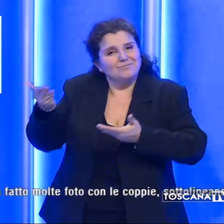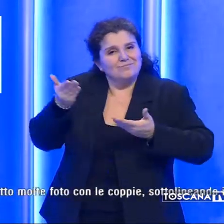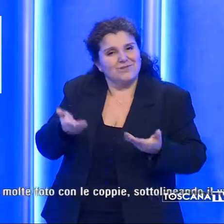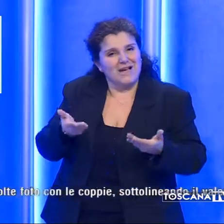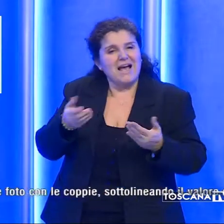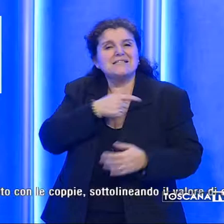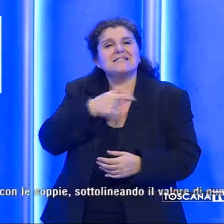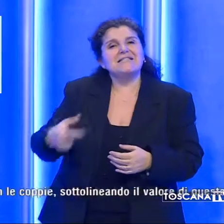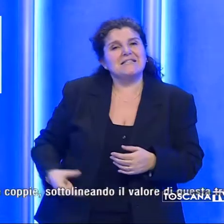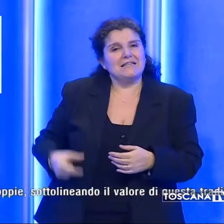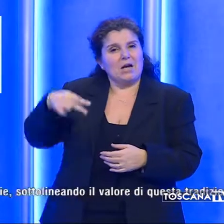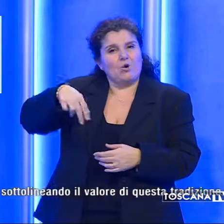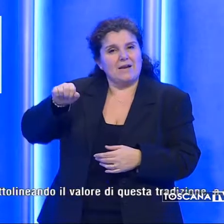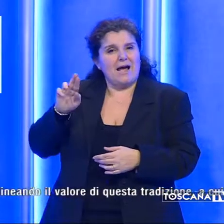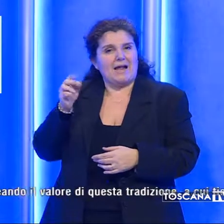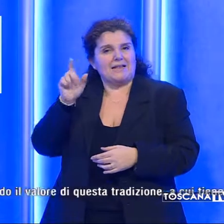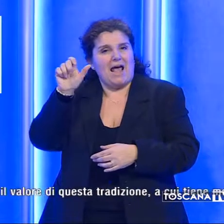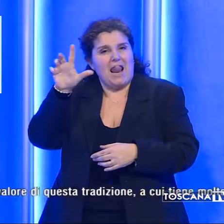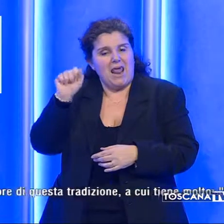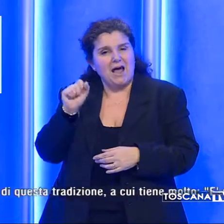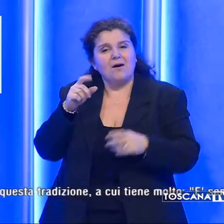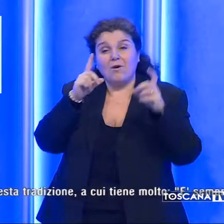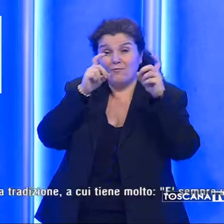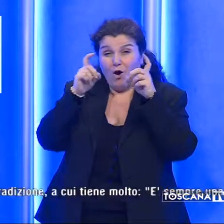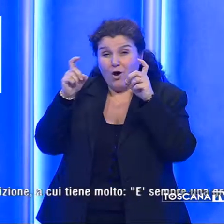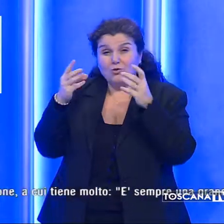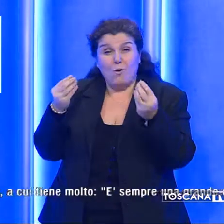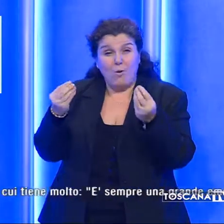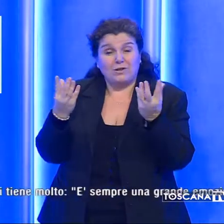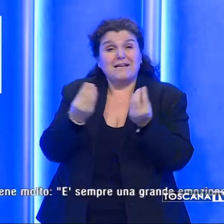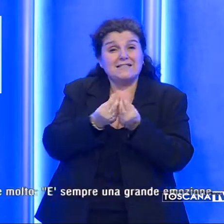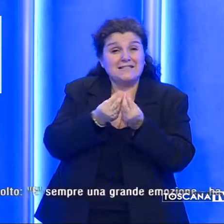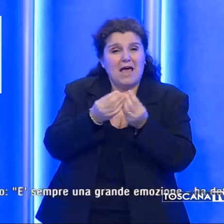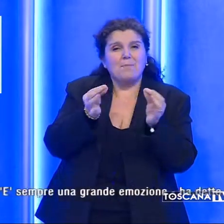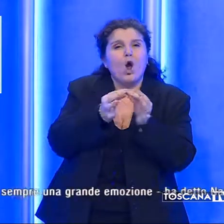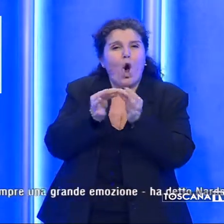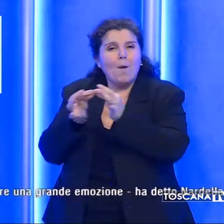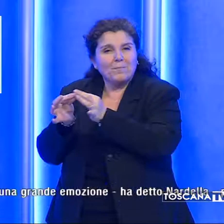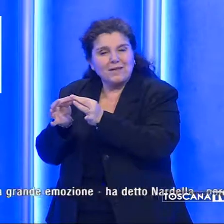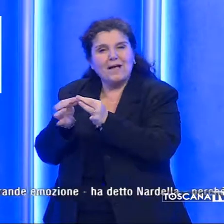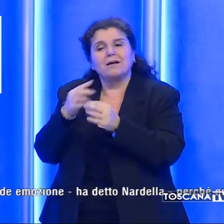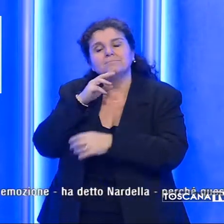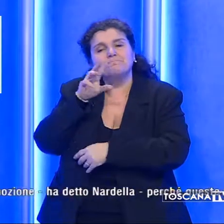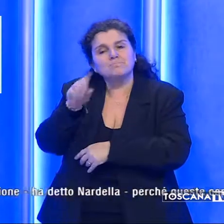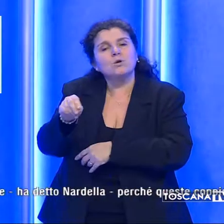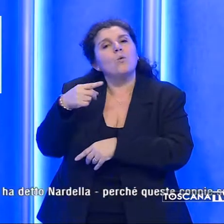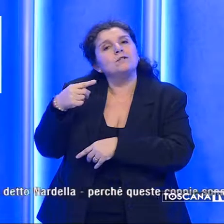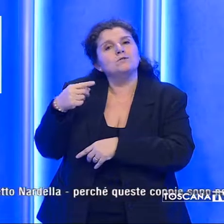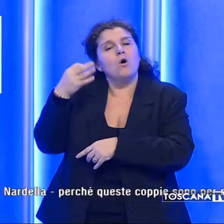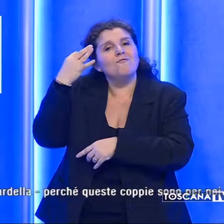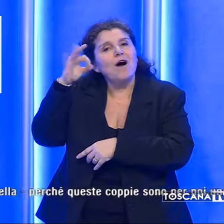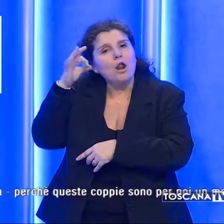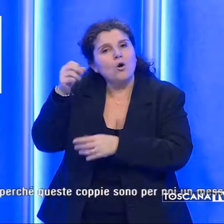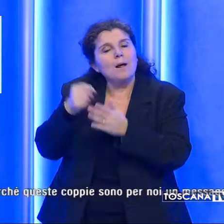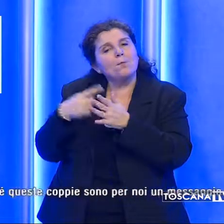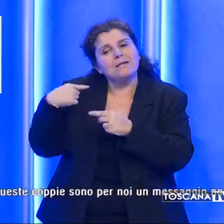Firenze Dario Nardella, che ha fatto molte foto con le coppie, sottolineando il valore di questa tradizione